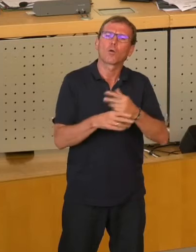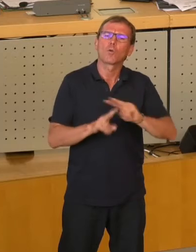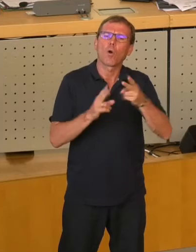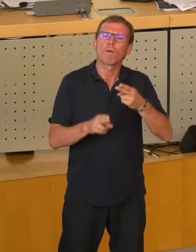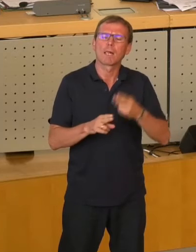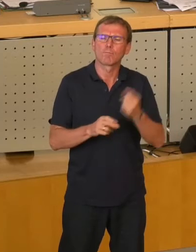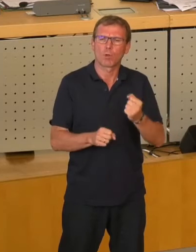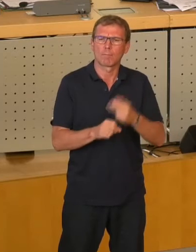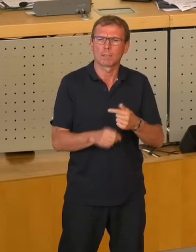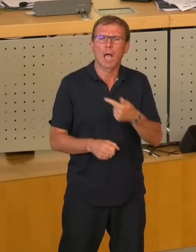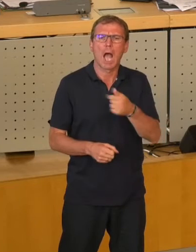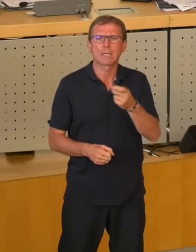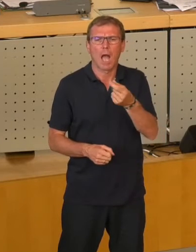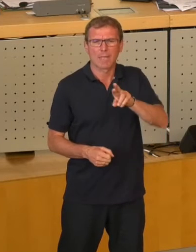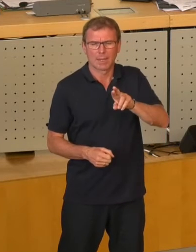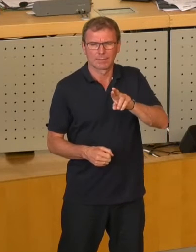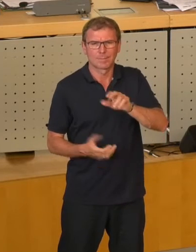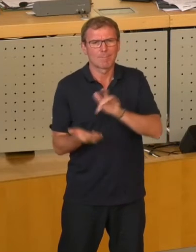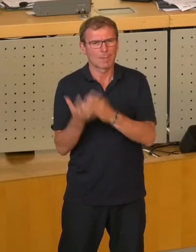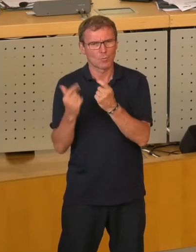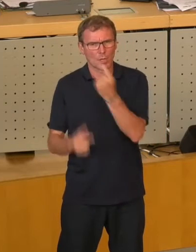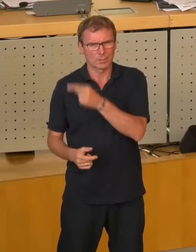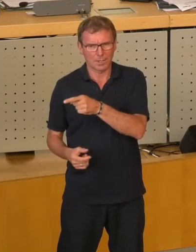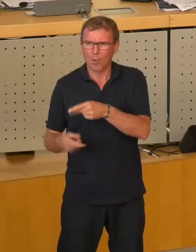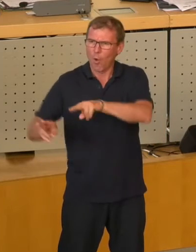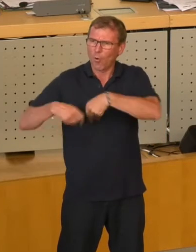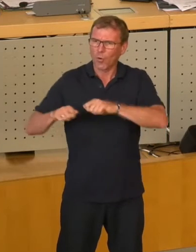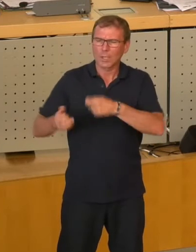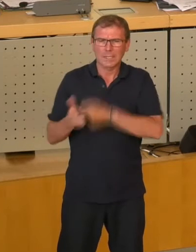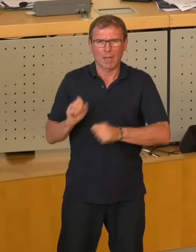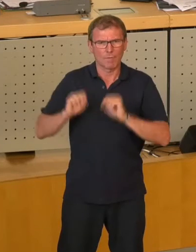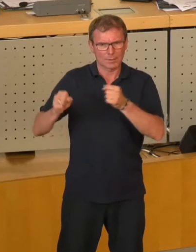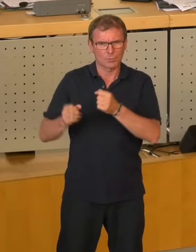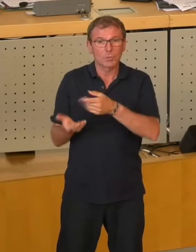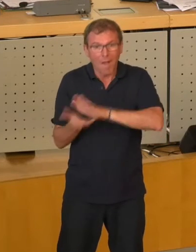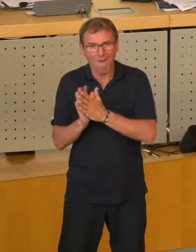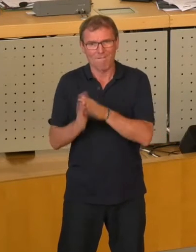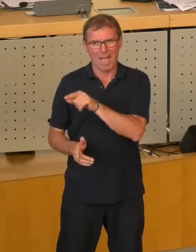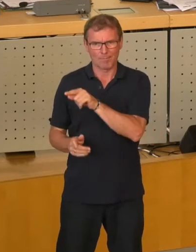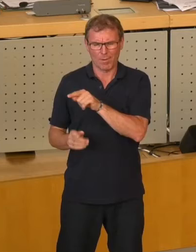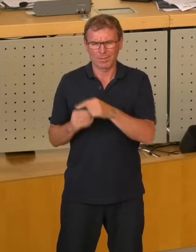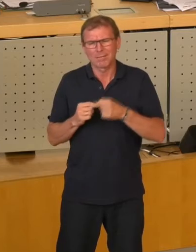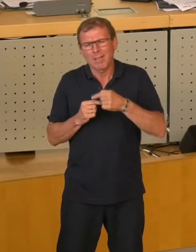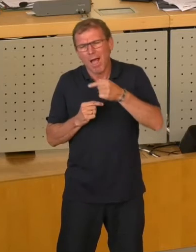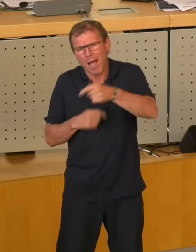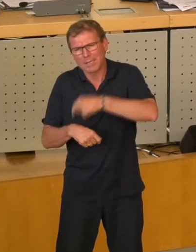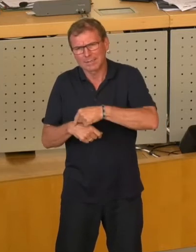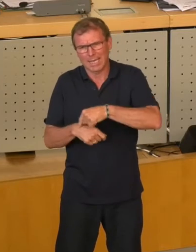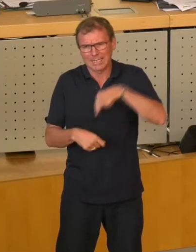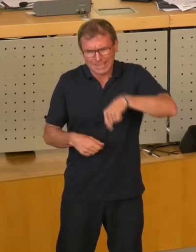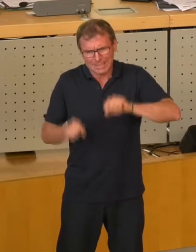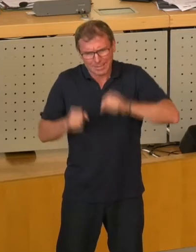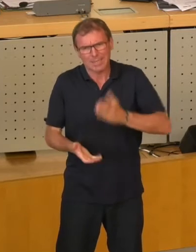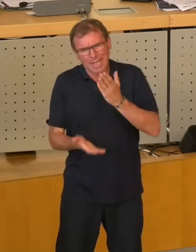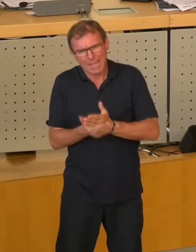Klaus Gaber war, der Mitte der 90er Jahre diese Rückkaufoption vereinbart hat, die wir jetzt nach langer, langer Zeit endlich ziehen können.